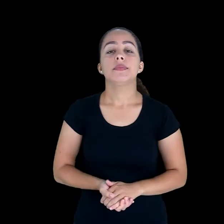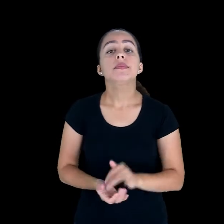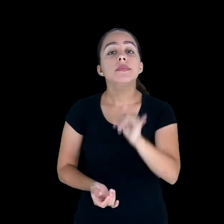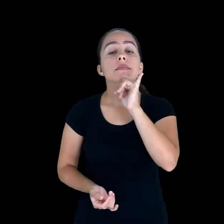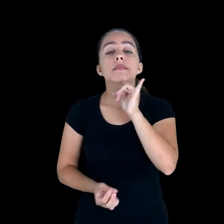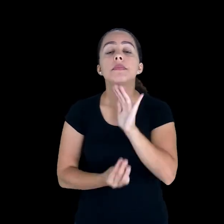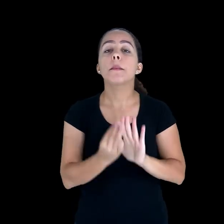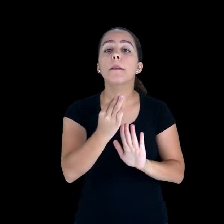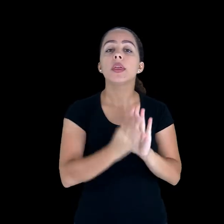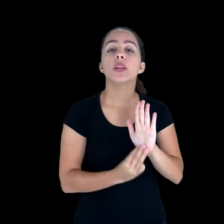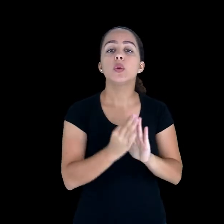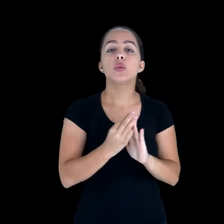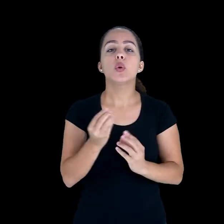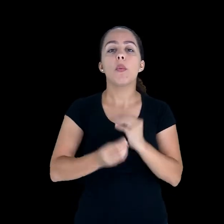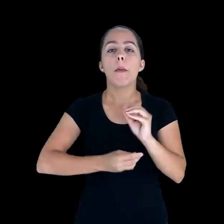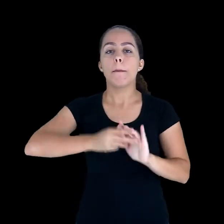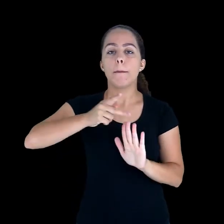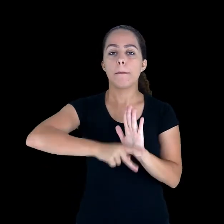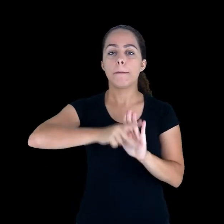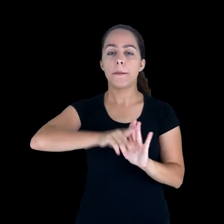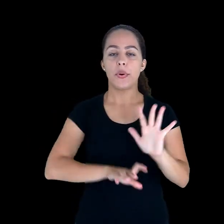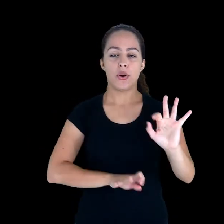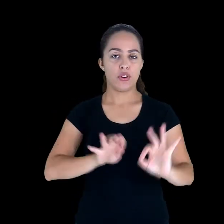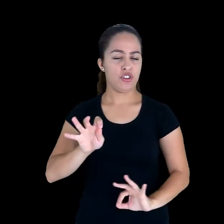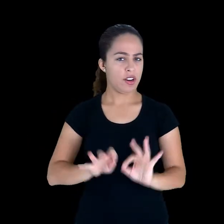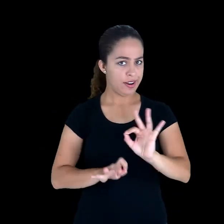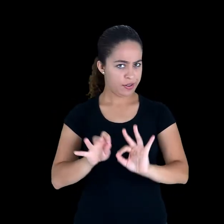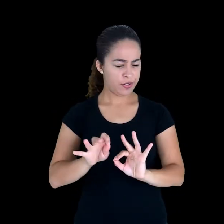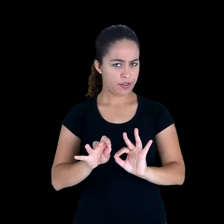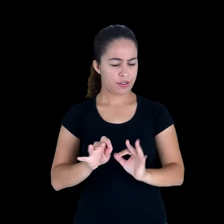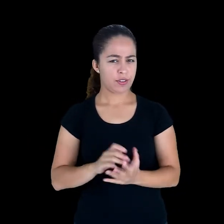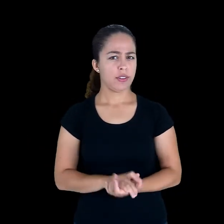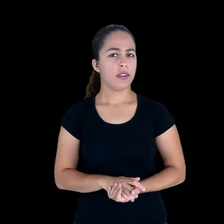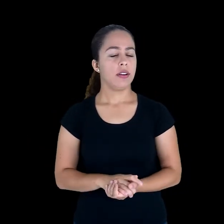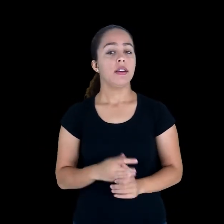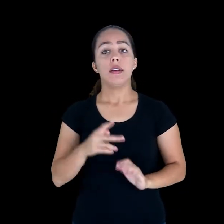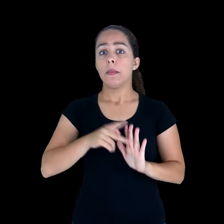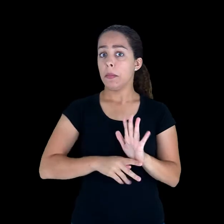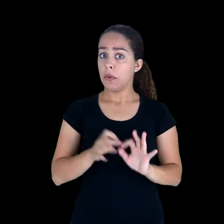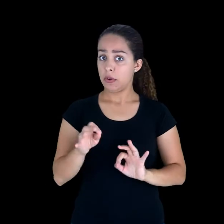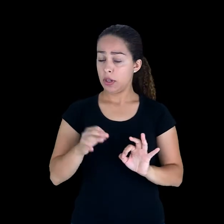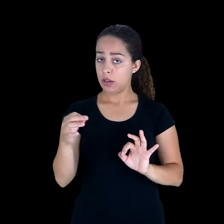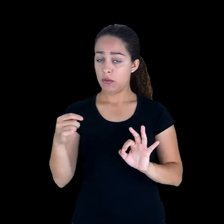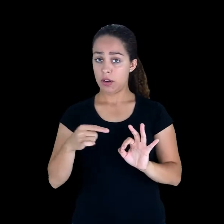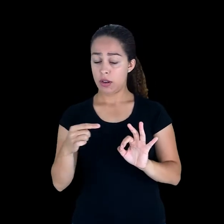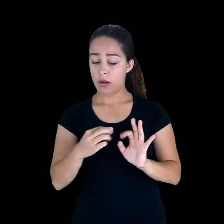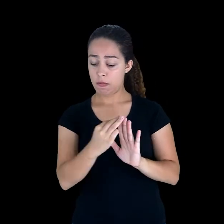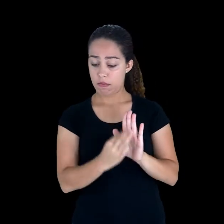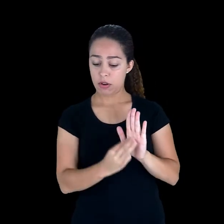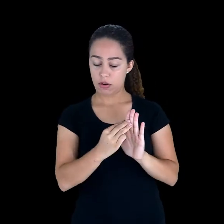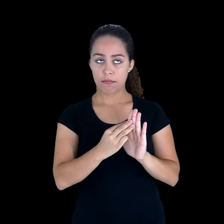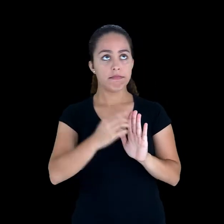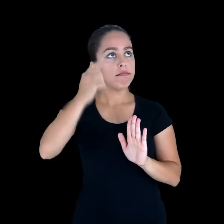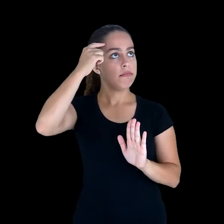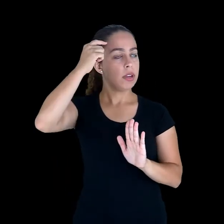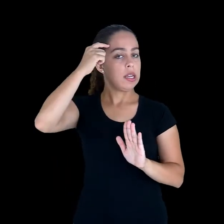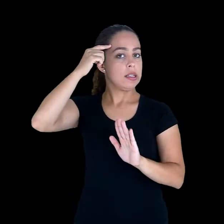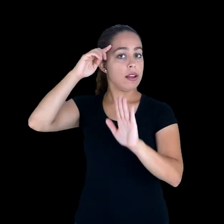Por exemplo, a metodologia de projetos, ela é uma metodologia que pode tanto estar baseada